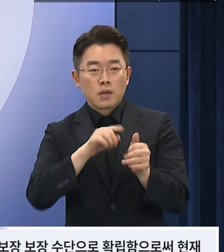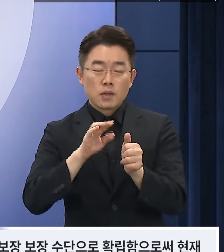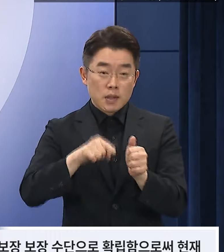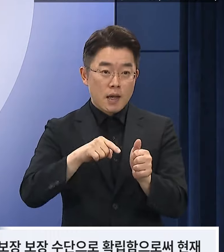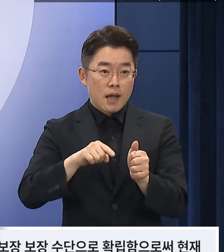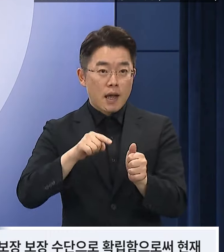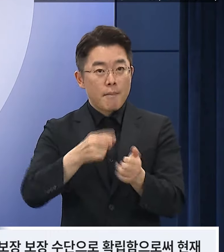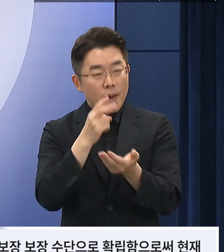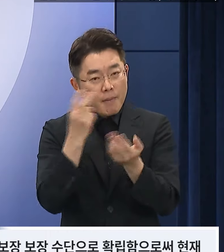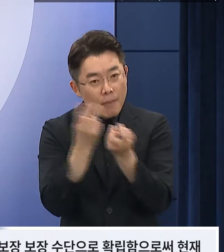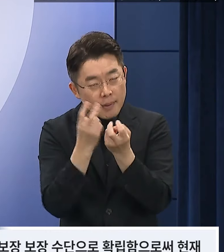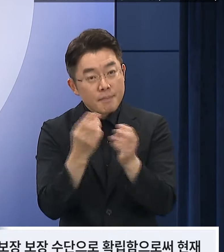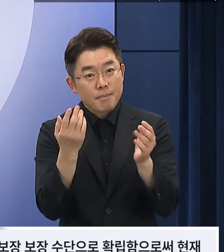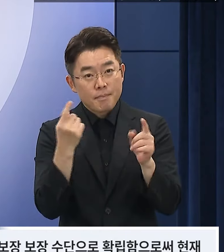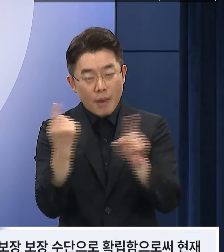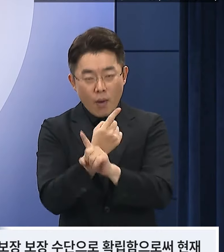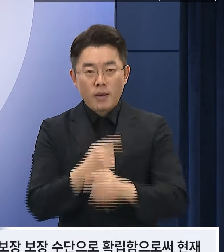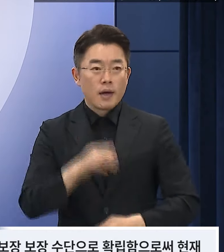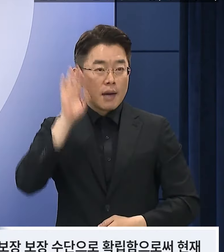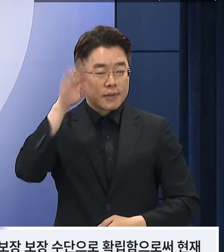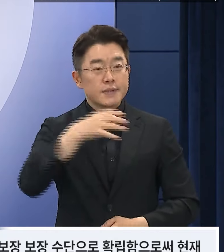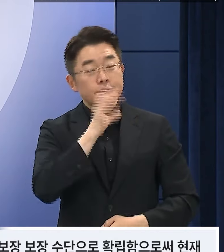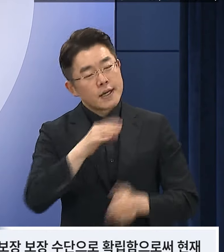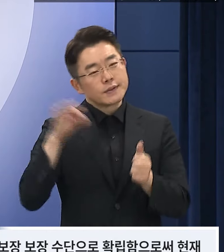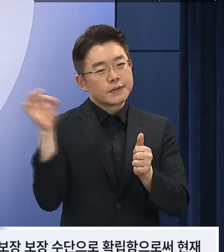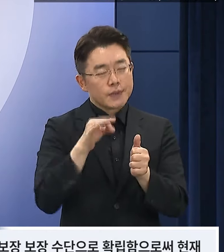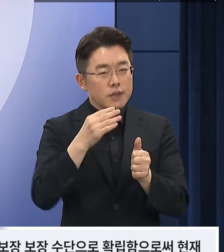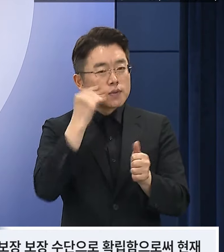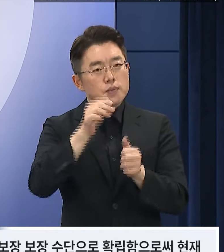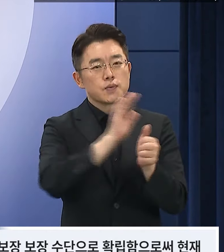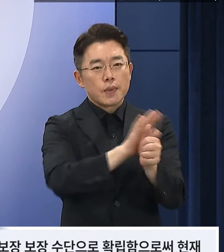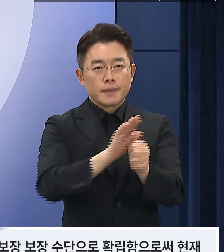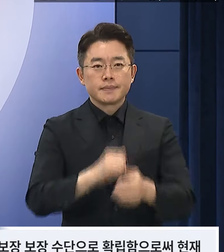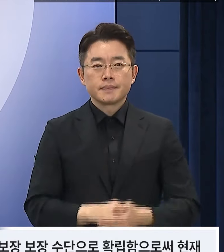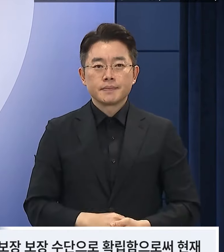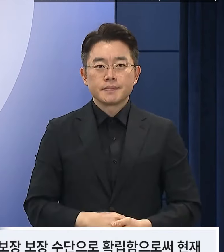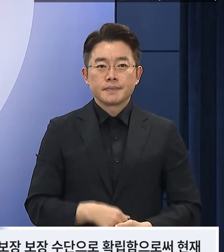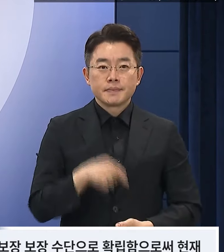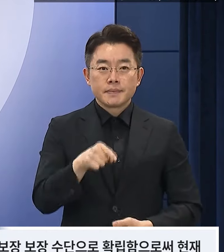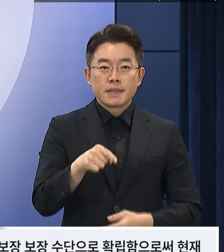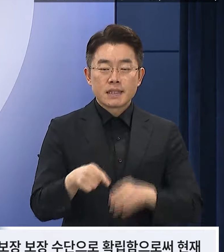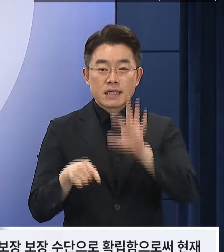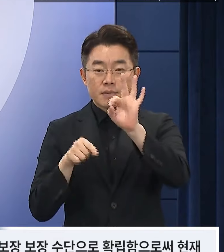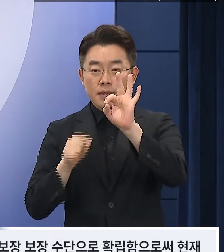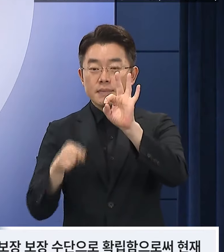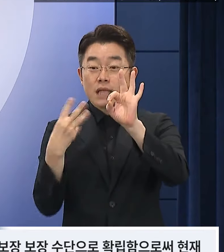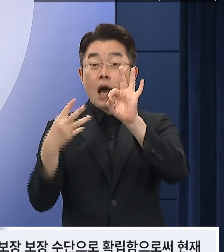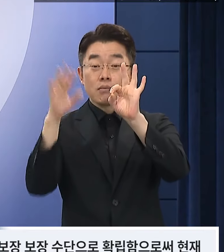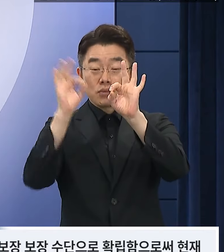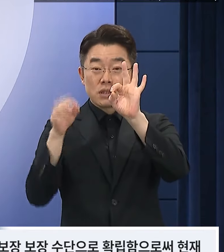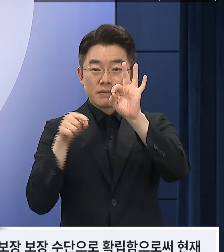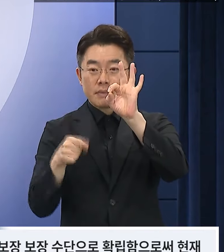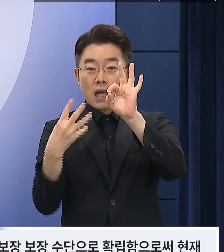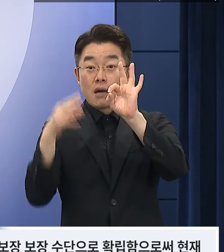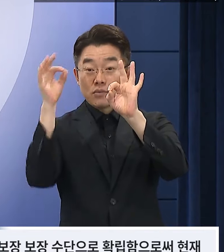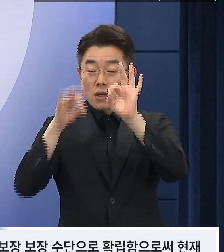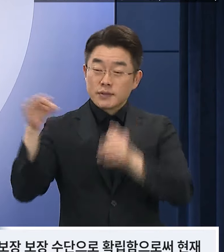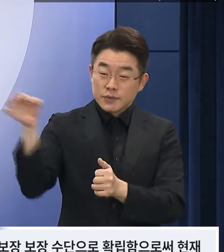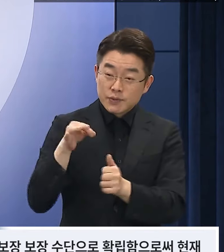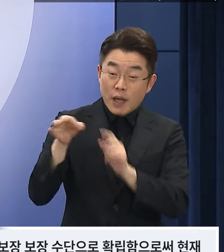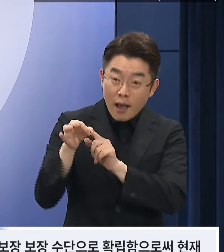보장수단으로 확립함으로써 현재 10.4%인 연금화 비율을